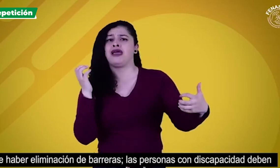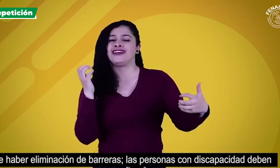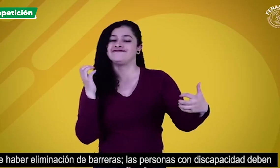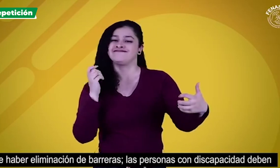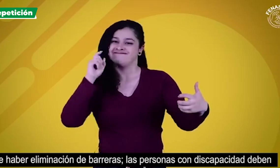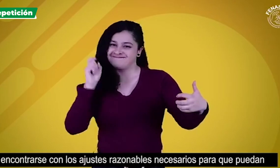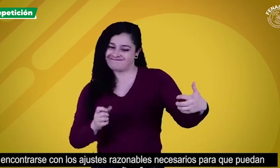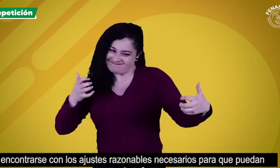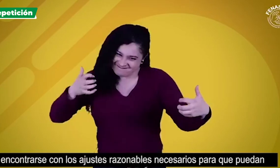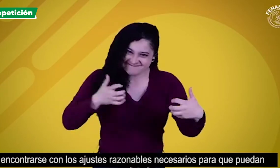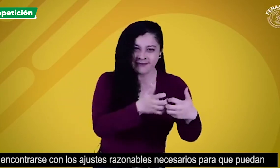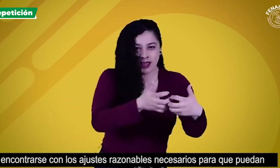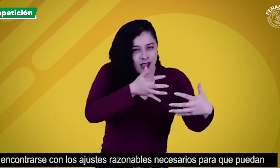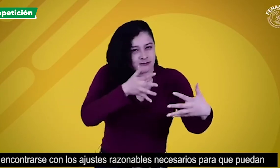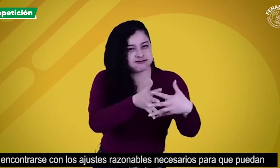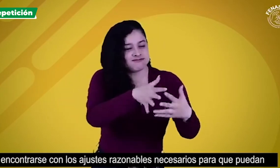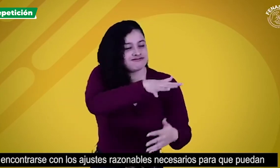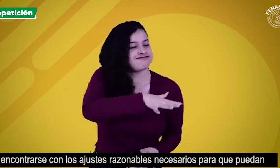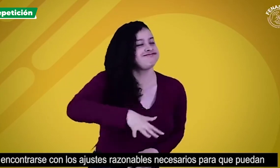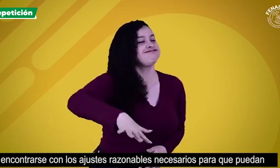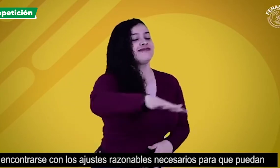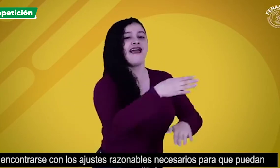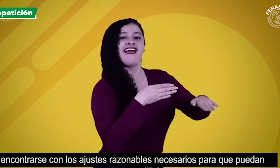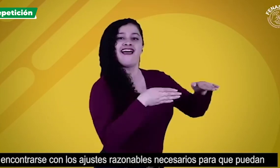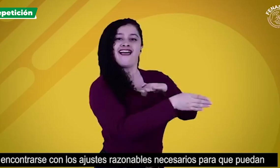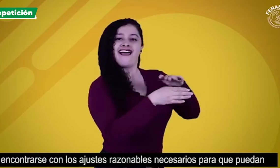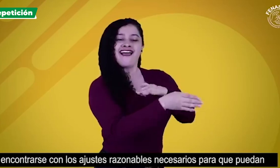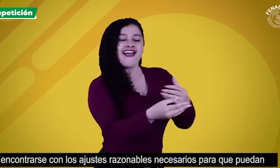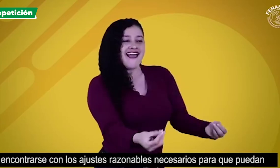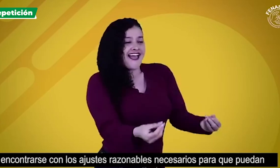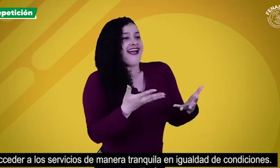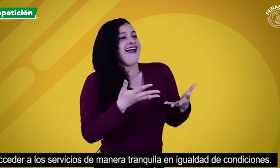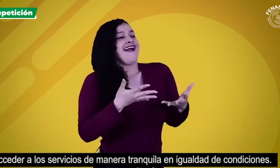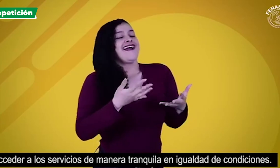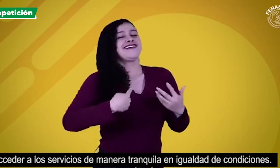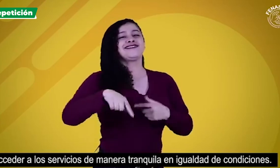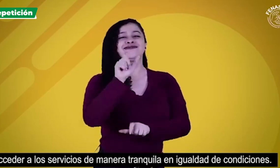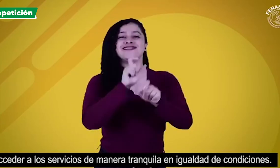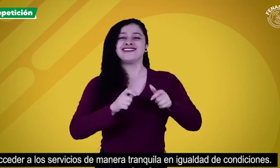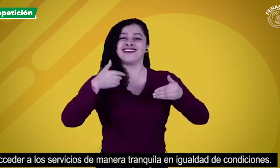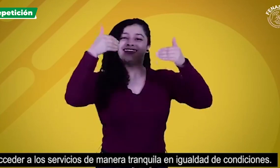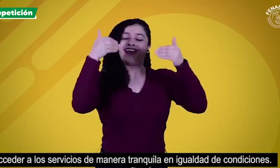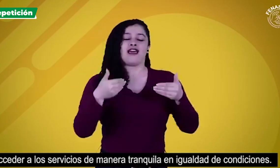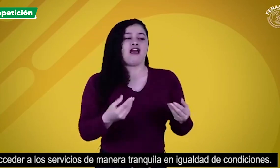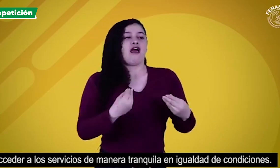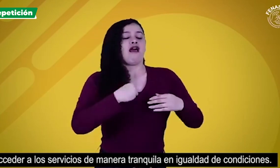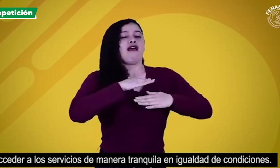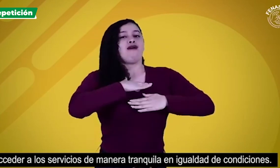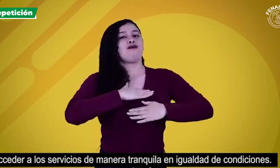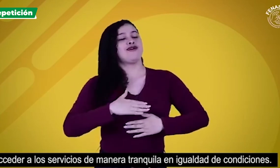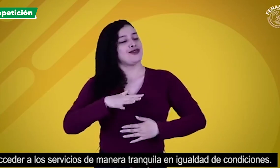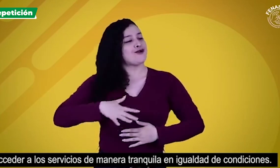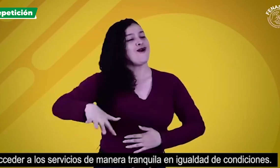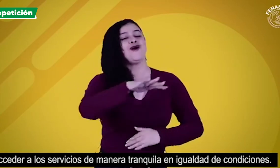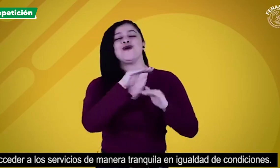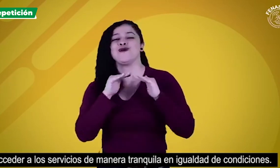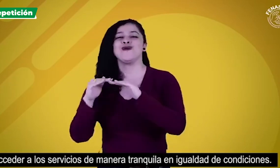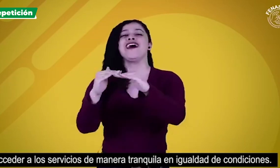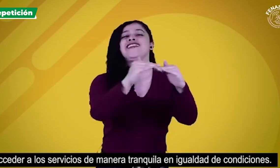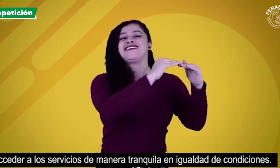discapacidad deben encontrarse con los ajustes razonables necesarios para que puedan acceder a los servicios de manera tranquila en igualdad de